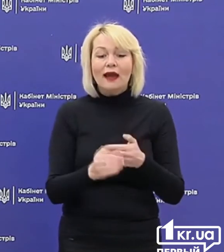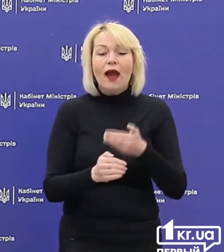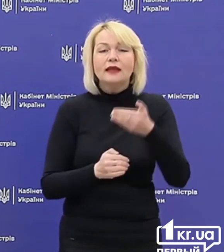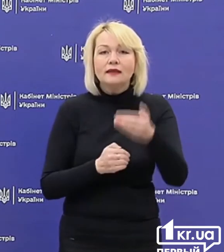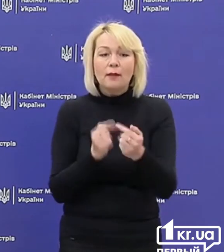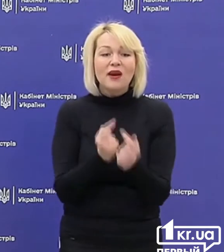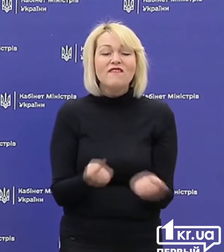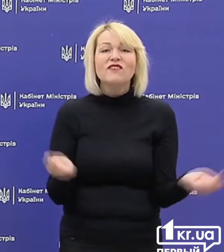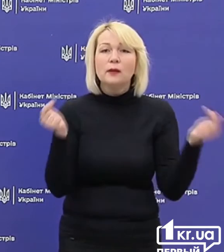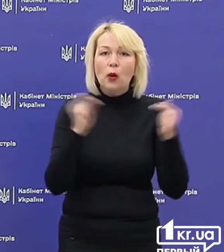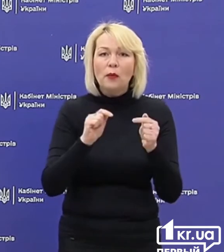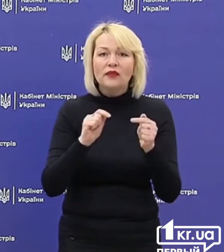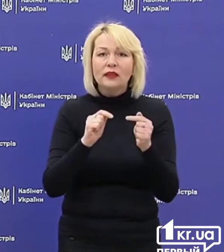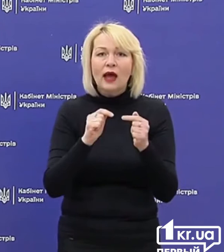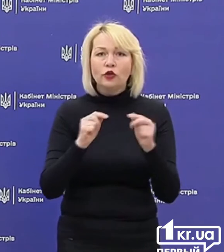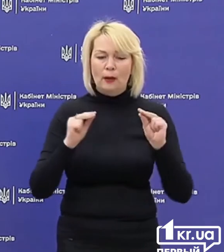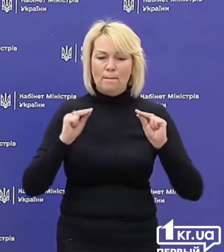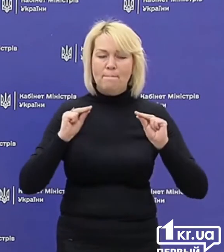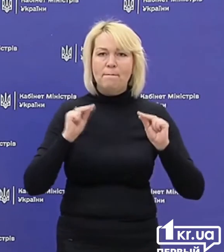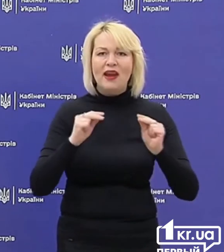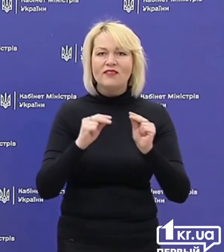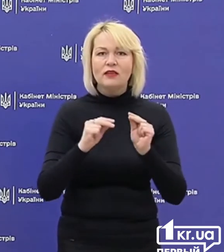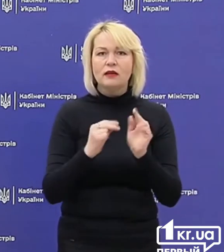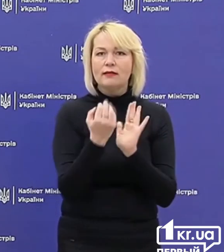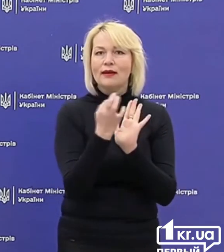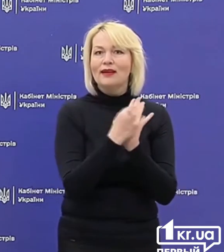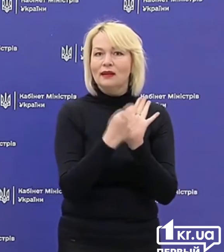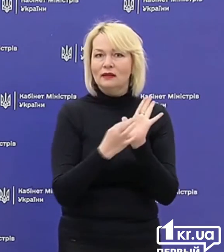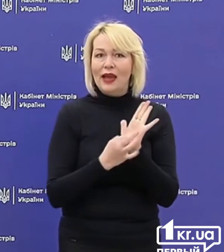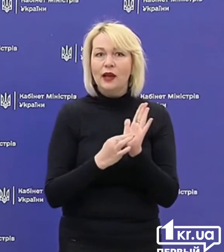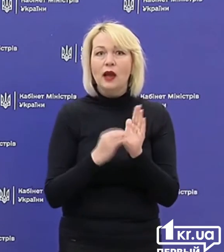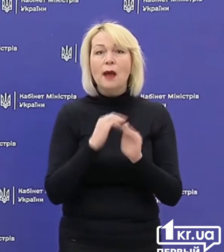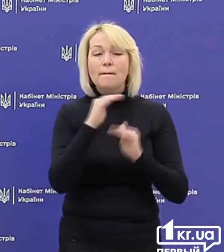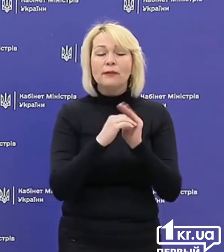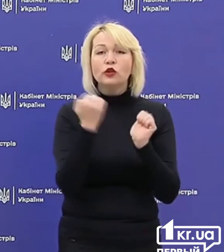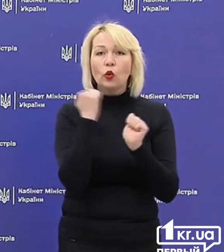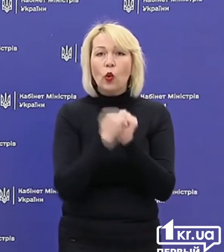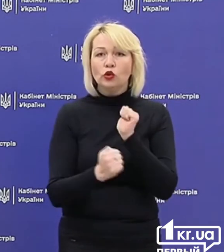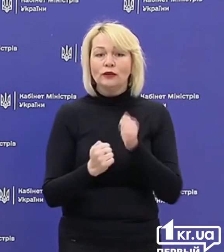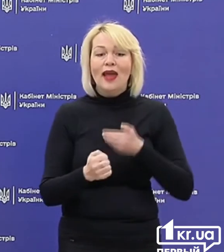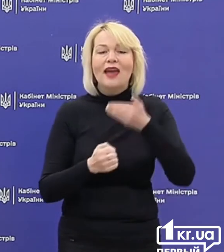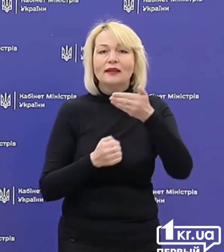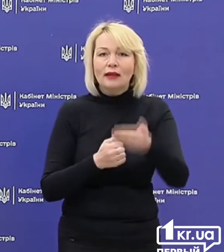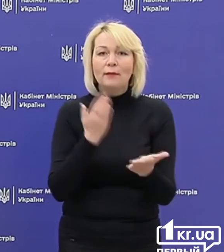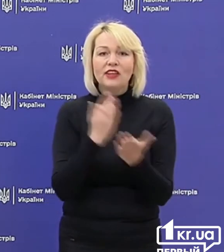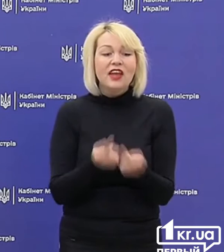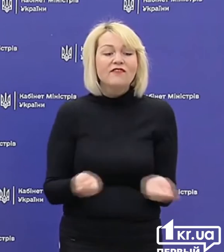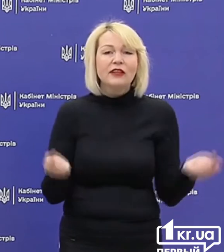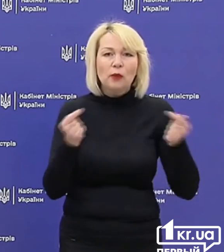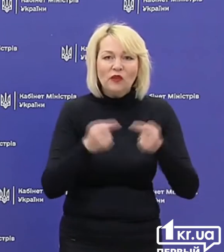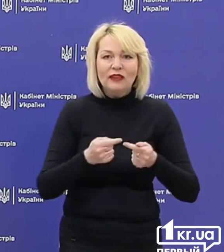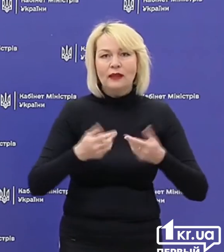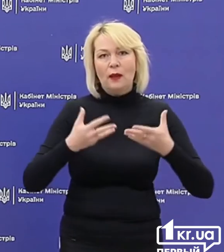відповідають певні критерії. І під кожен цей етап є відповідне пом